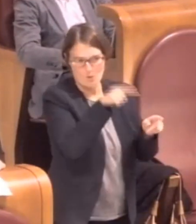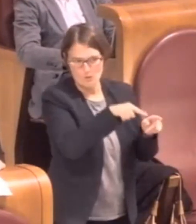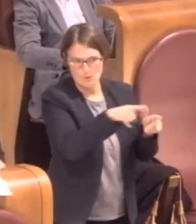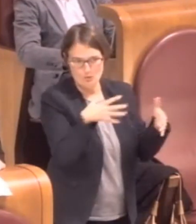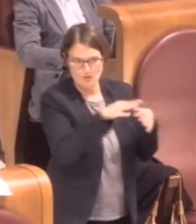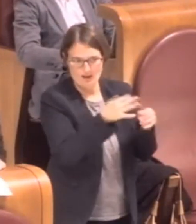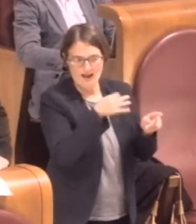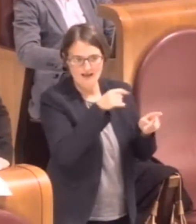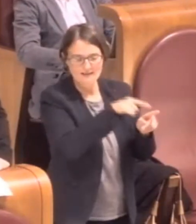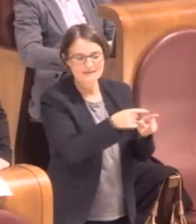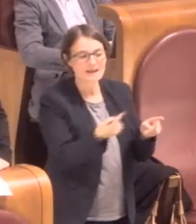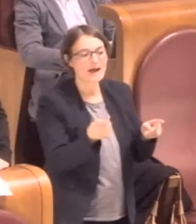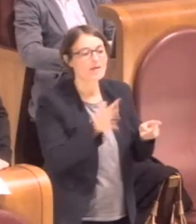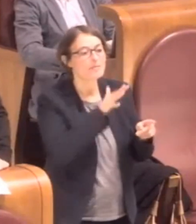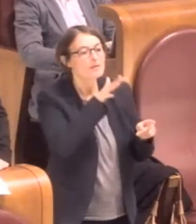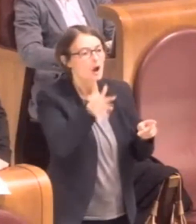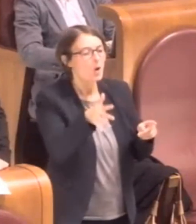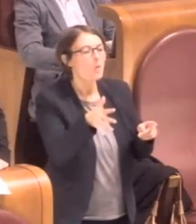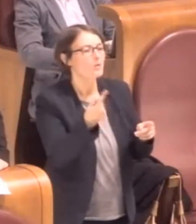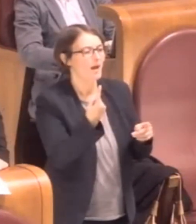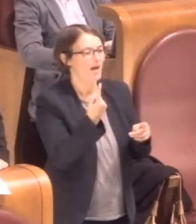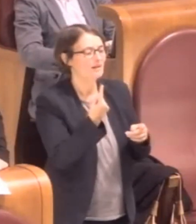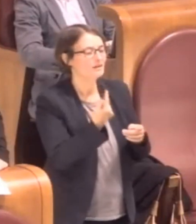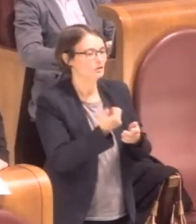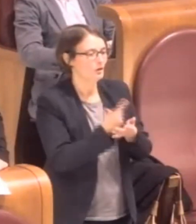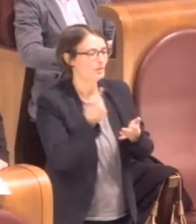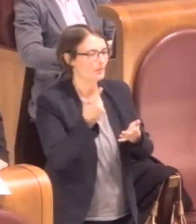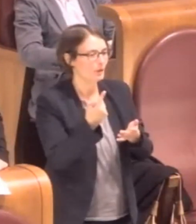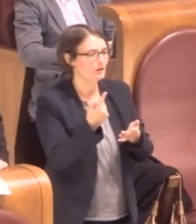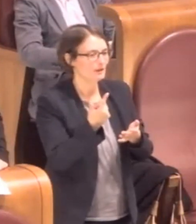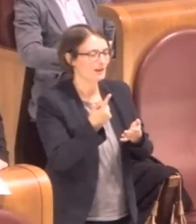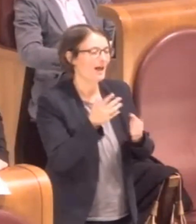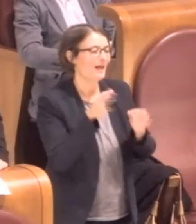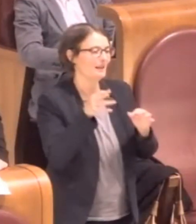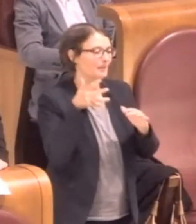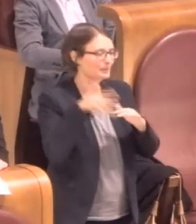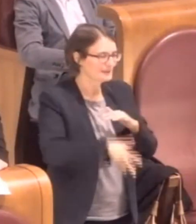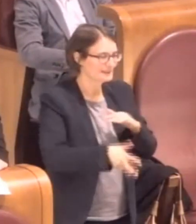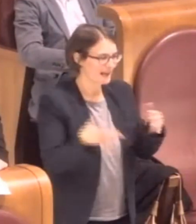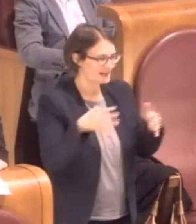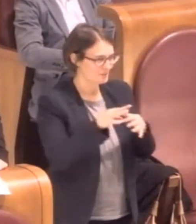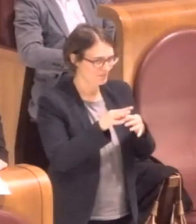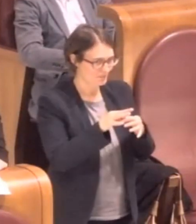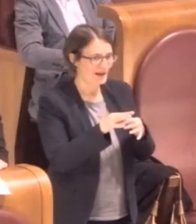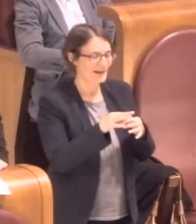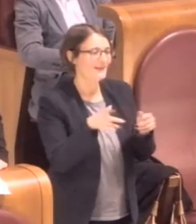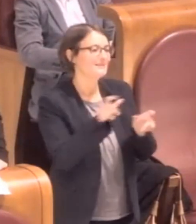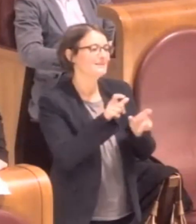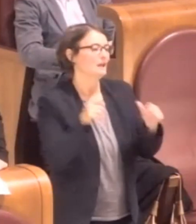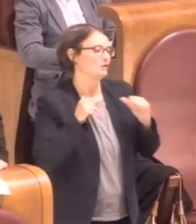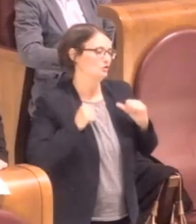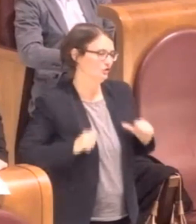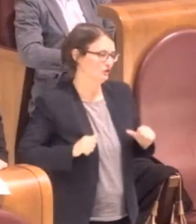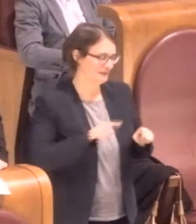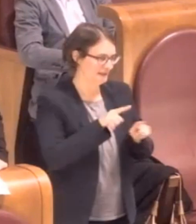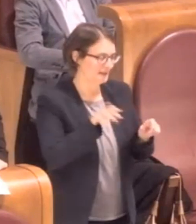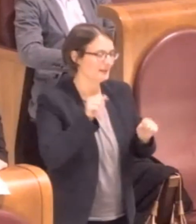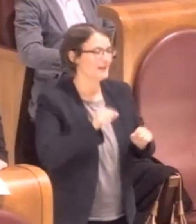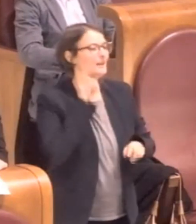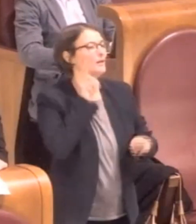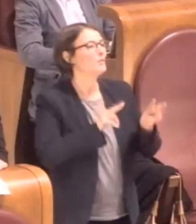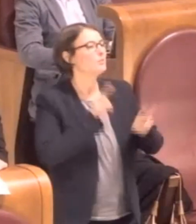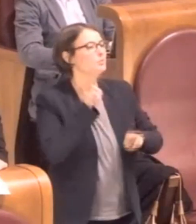Un altro elemento invece che va nell'indirizzo della trasparenza nei confronti dei cittadini, dei processi, è l